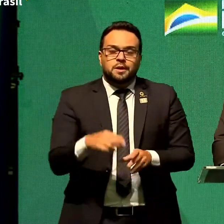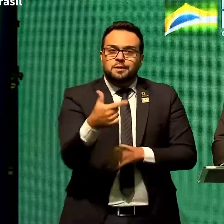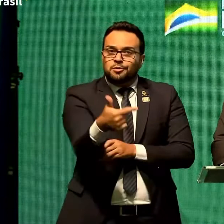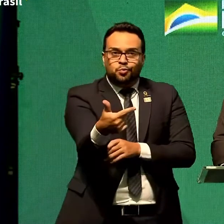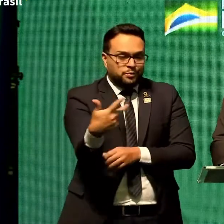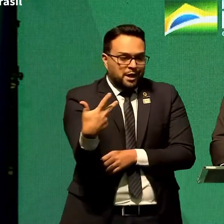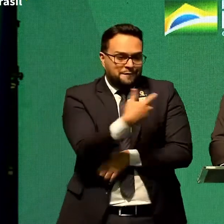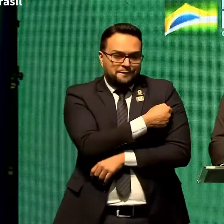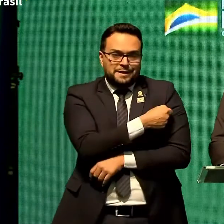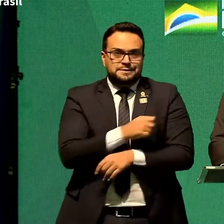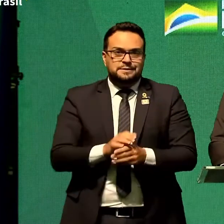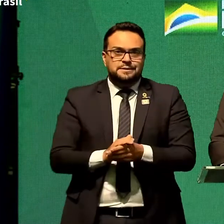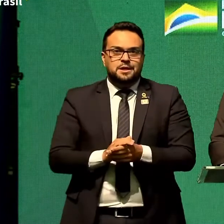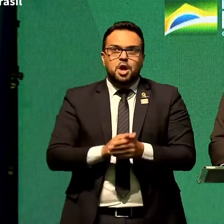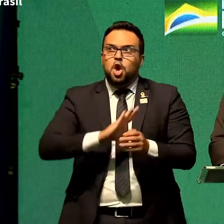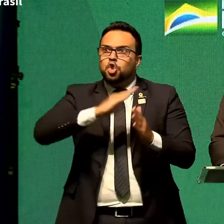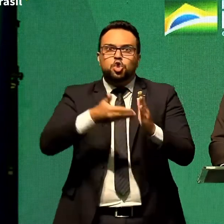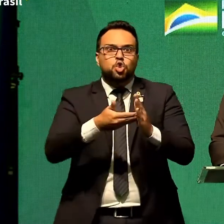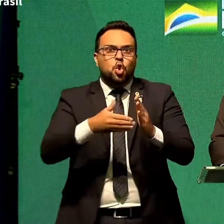dia para todo mundo.